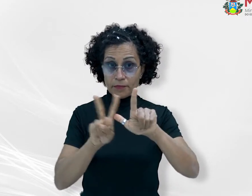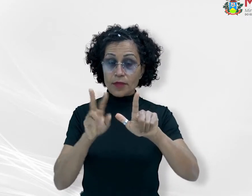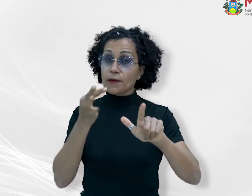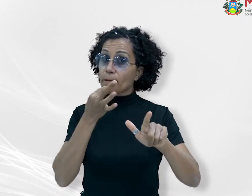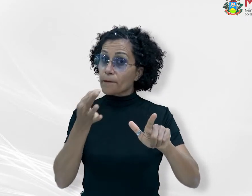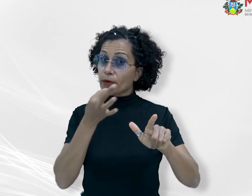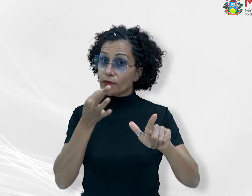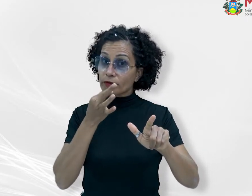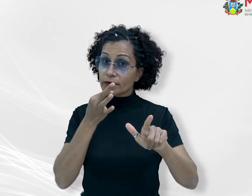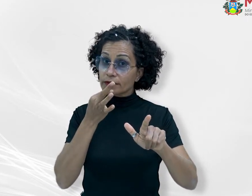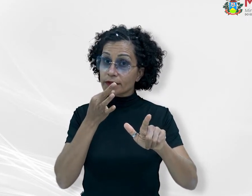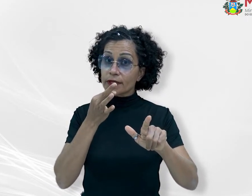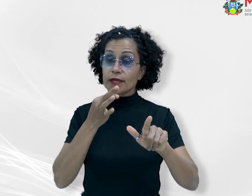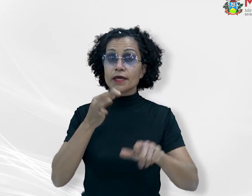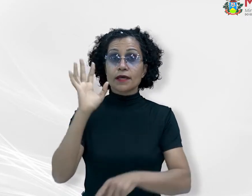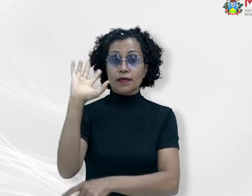Primavera do Leste e Alta Floresta.